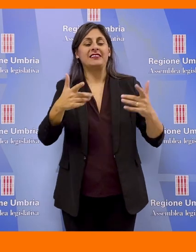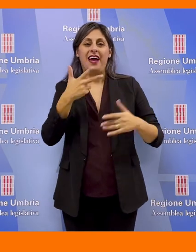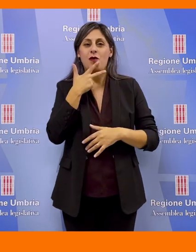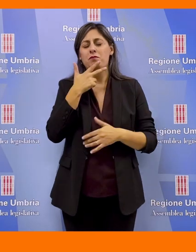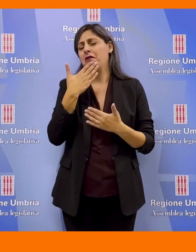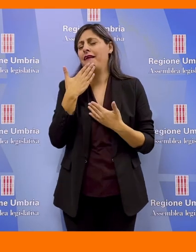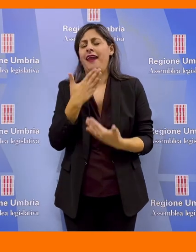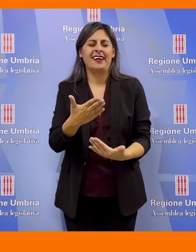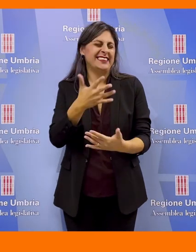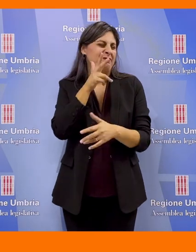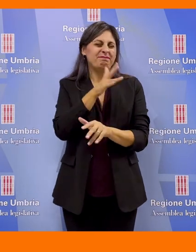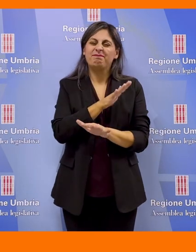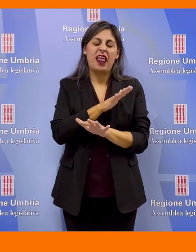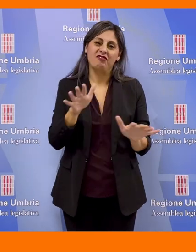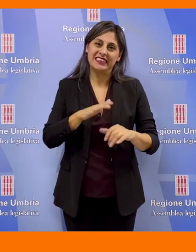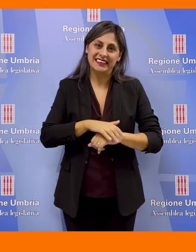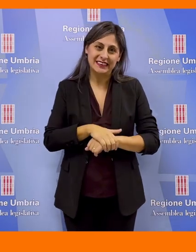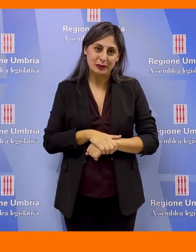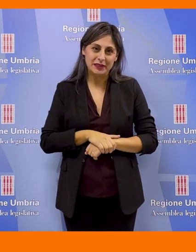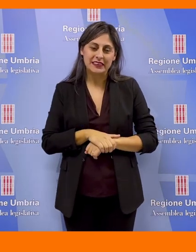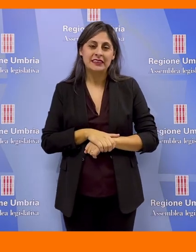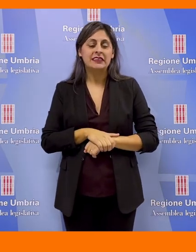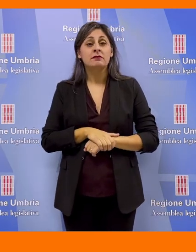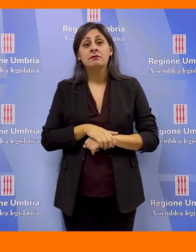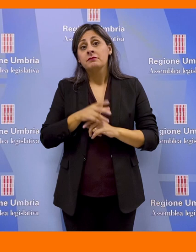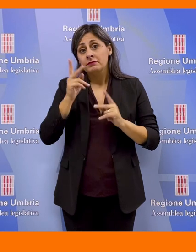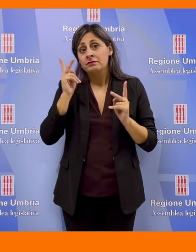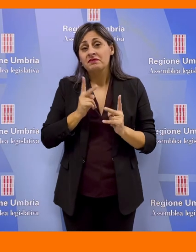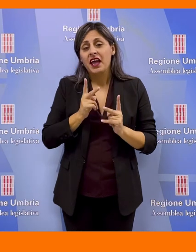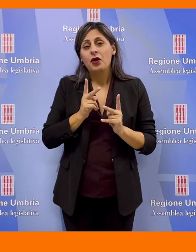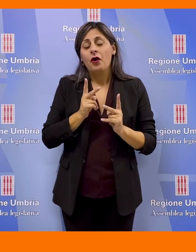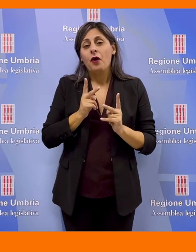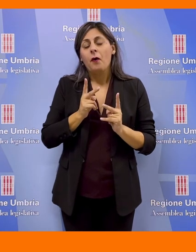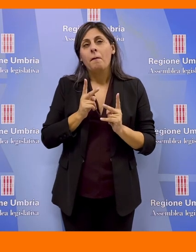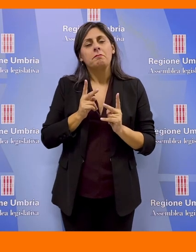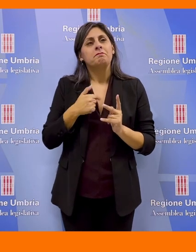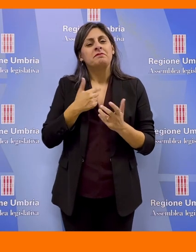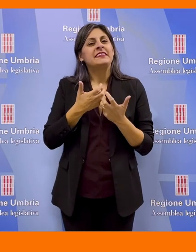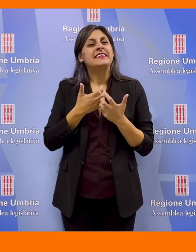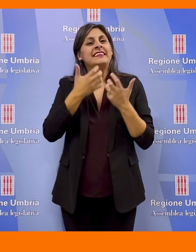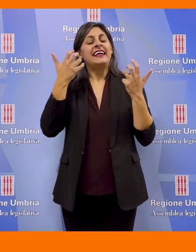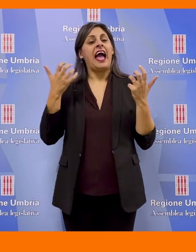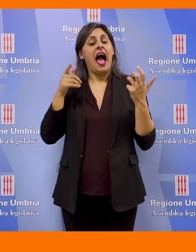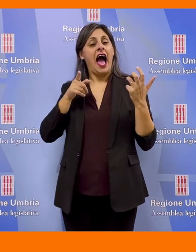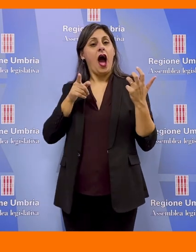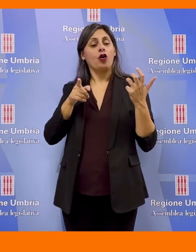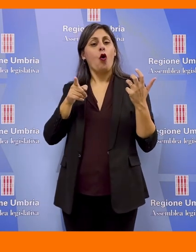grazie, siete stati magnifici, bravissimi e veramente si capisce che le vostre